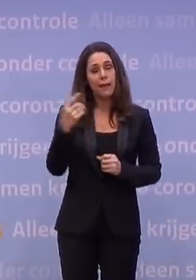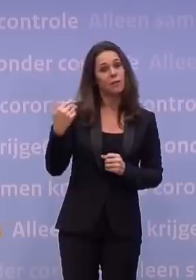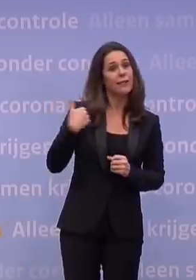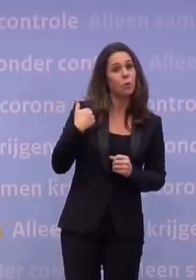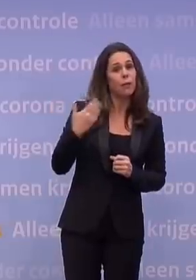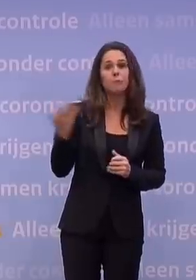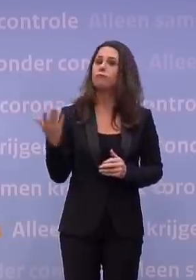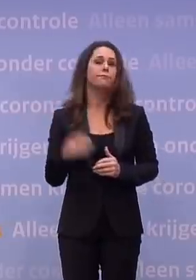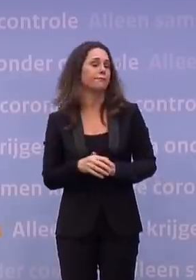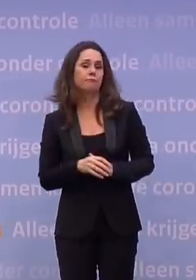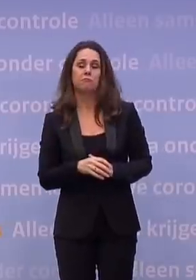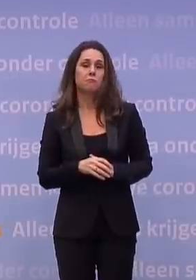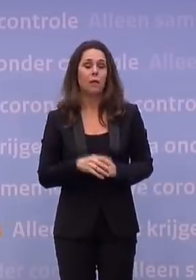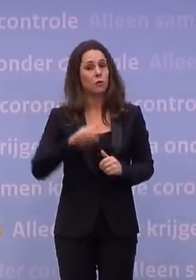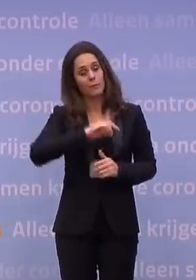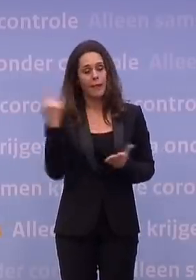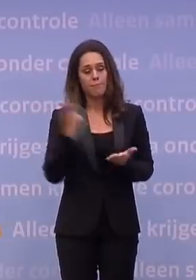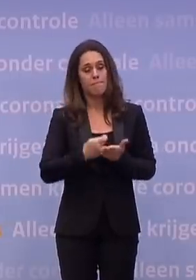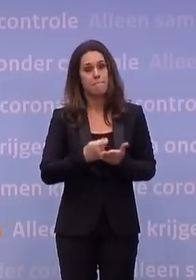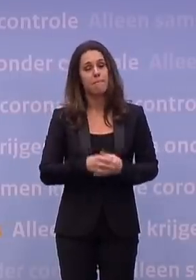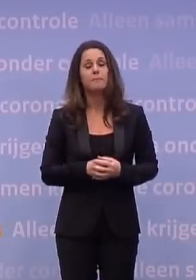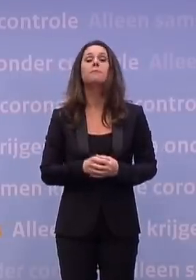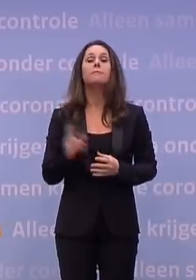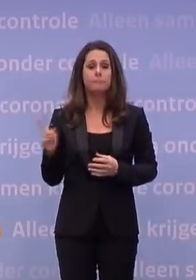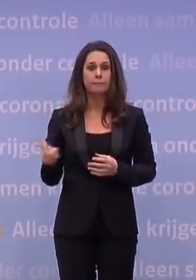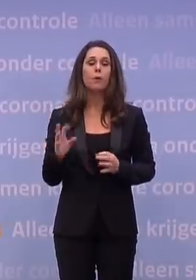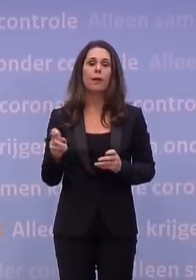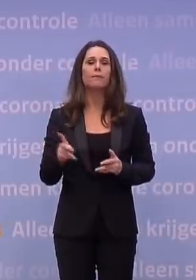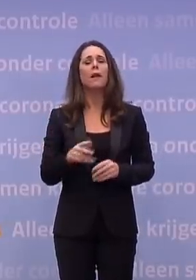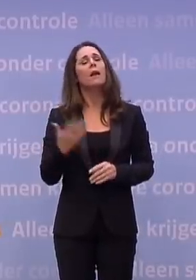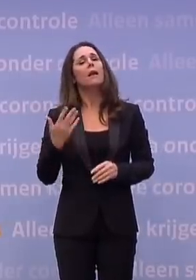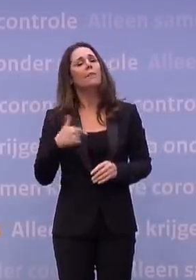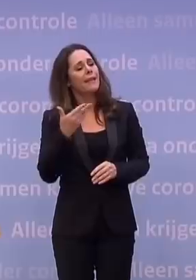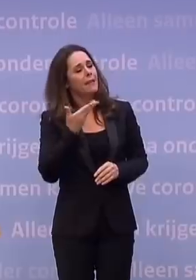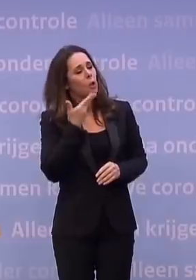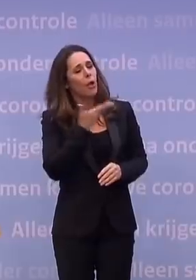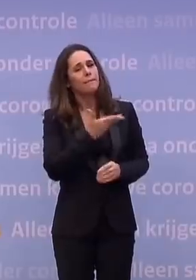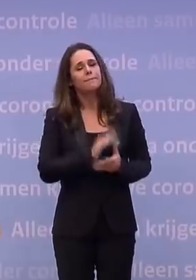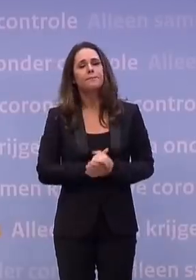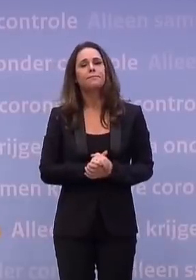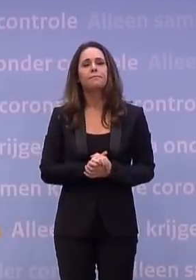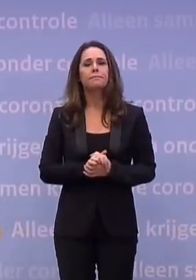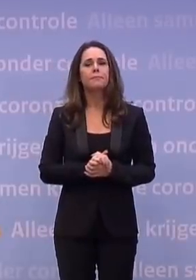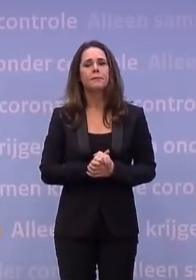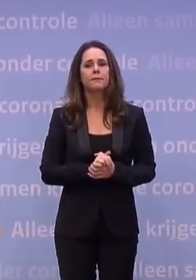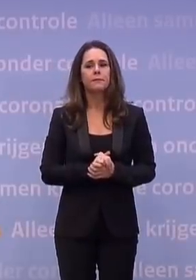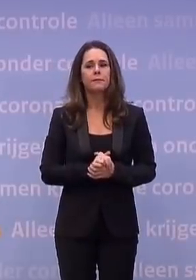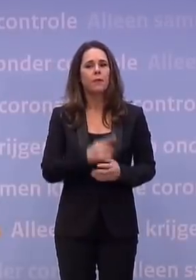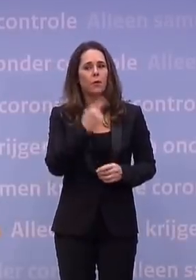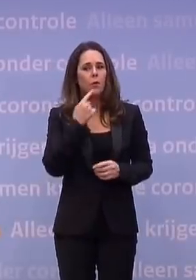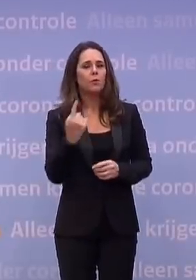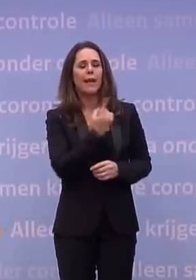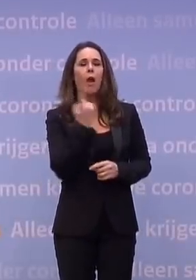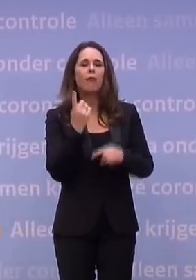Nee. Oké, het is gewoon meteen op de bon geslingerd worden. Ja. Oké, meneer De Jonge. Nog, u vroeg, u zei over